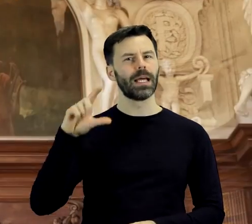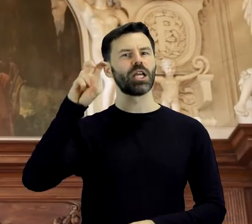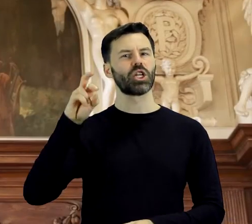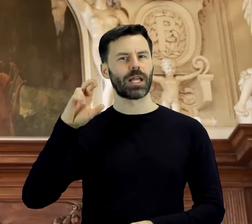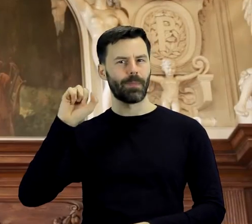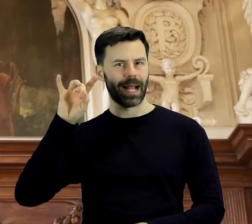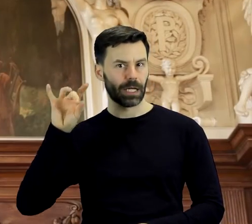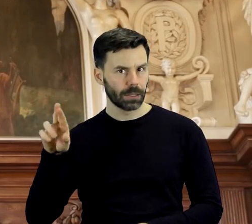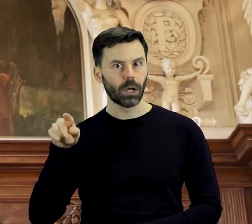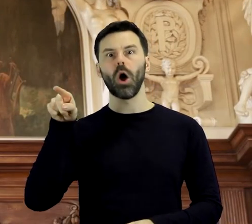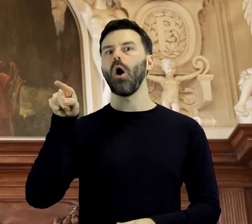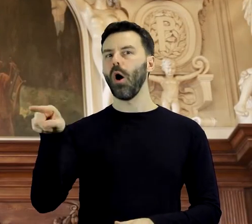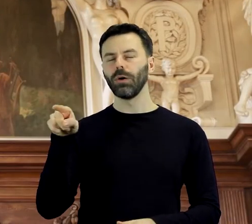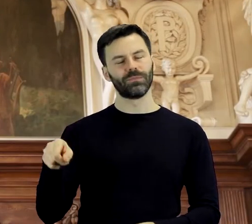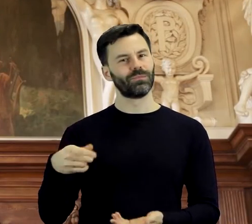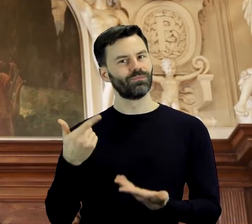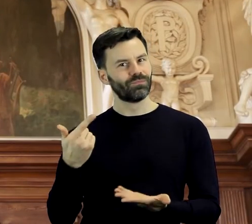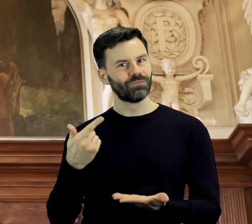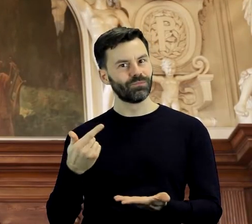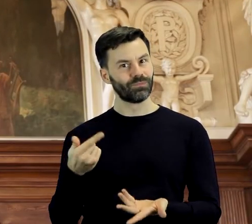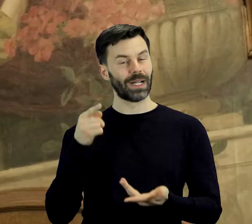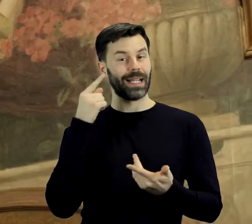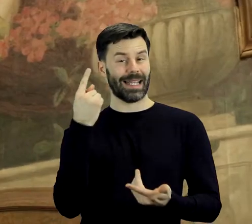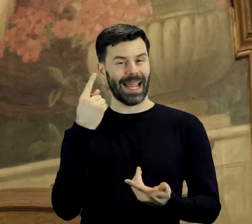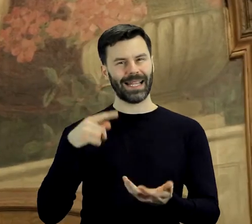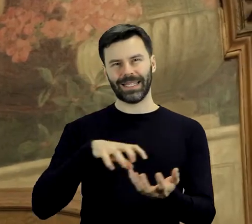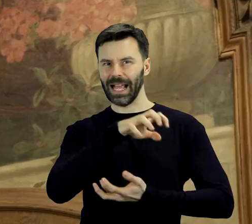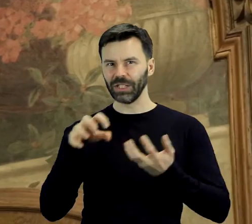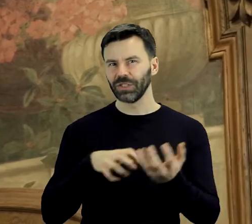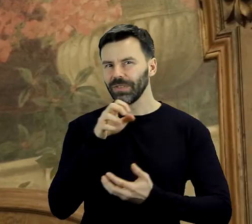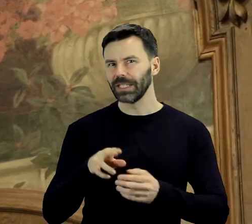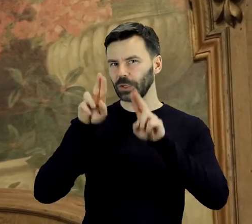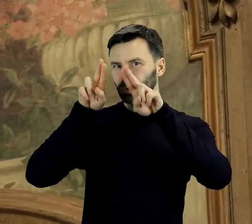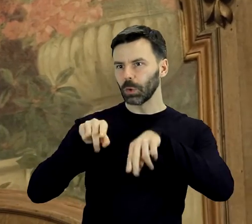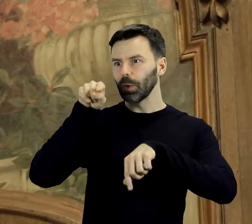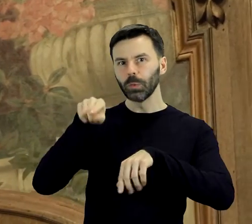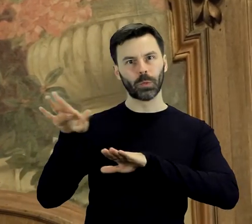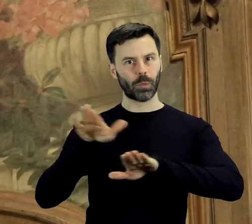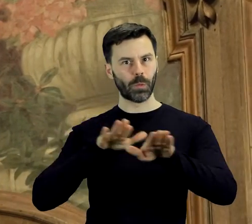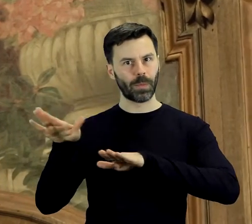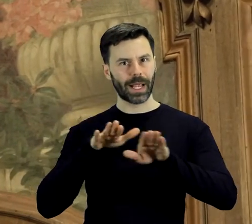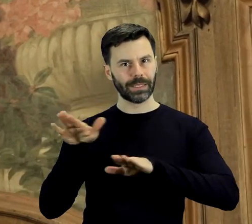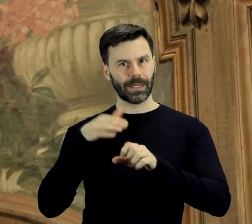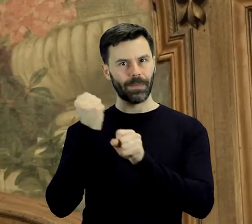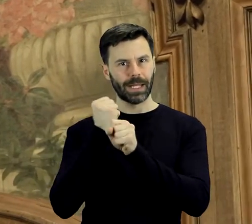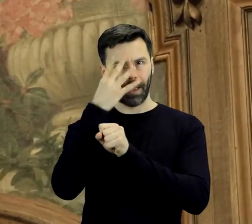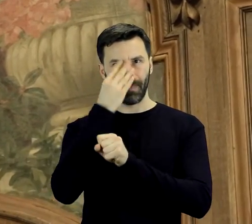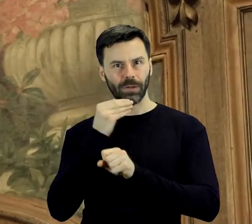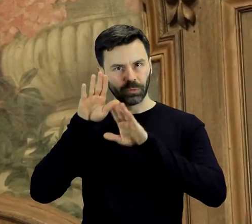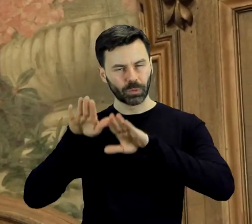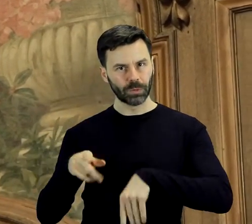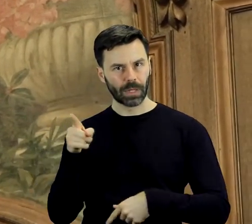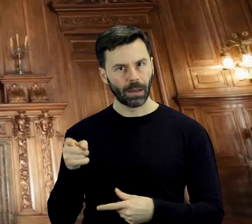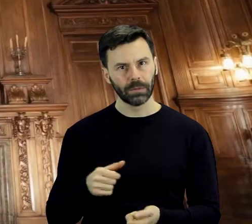Stanowią one unikalny w skali światowej zespół zachowanych prac tego znakomitego artysty. Tym samym